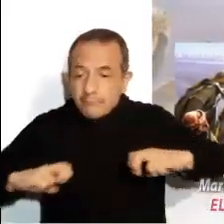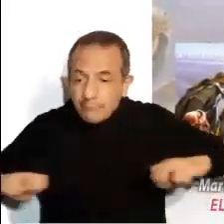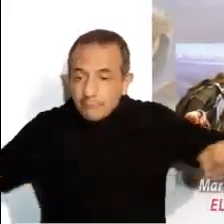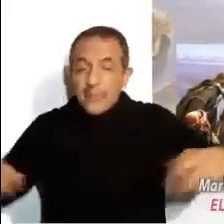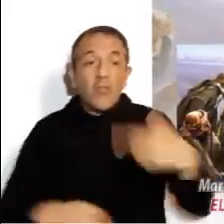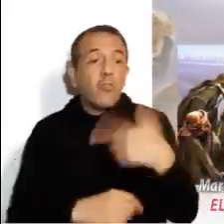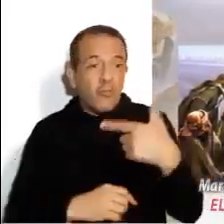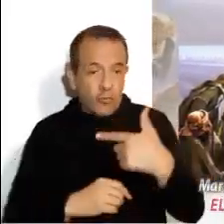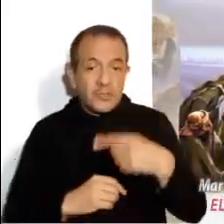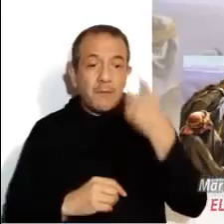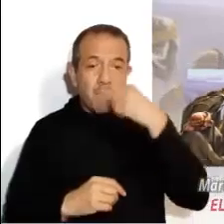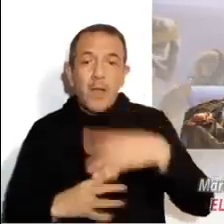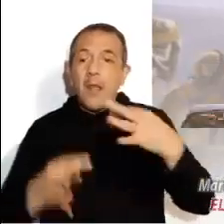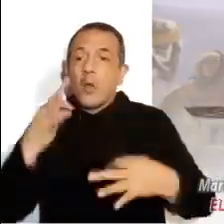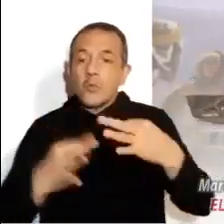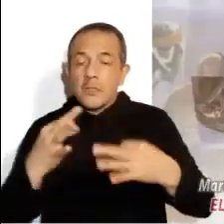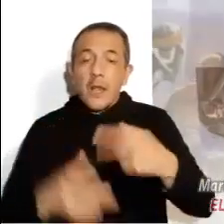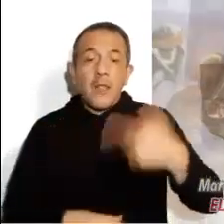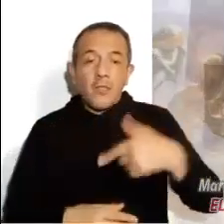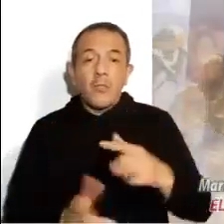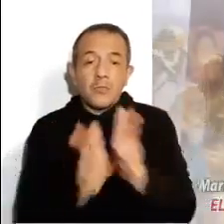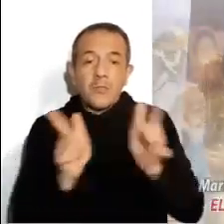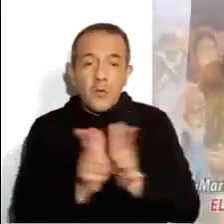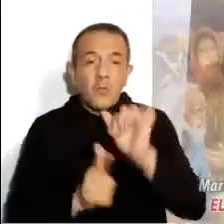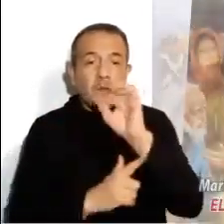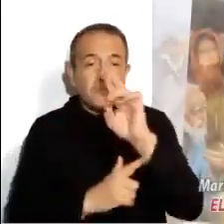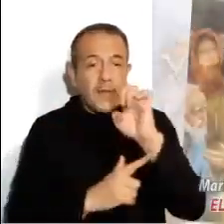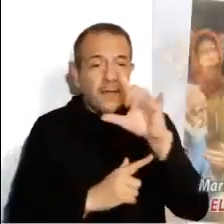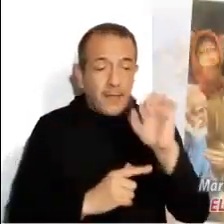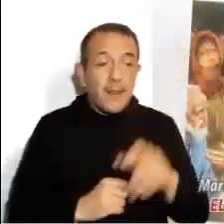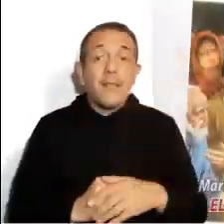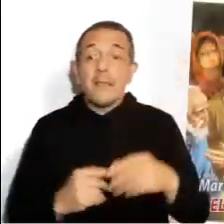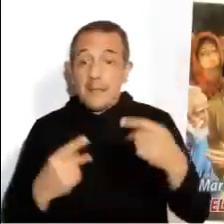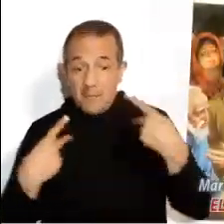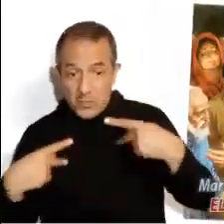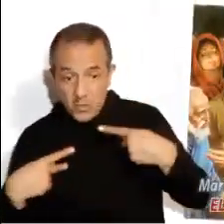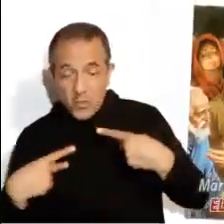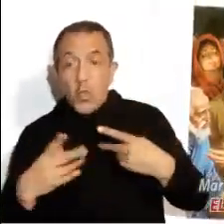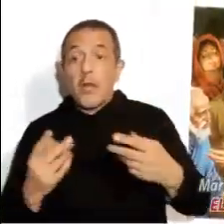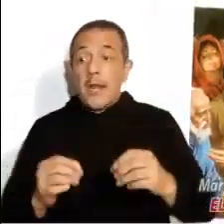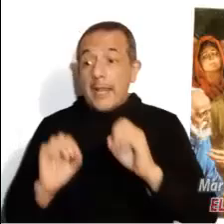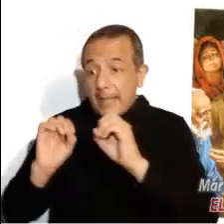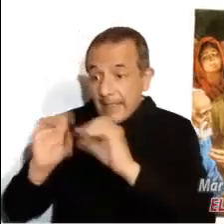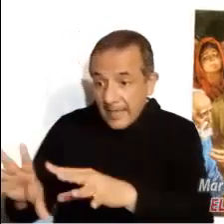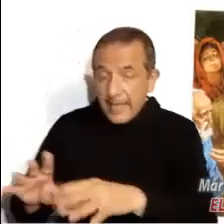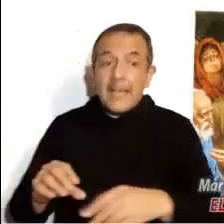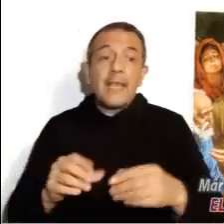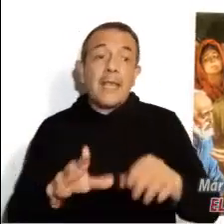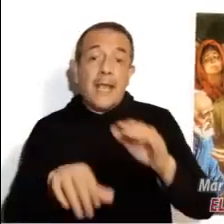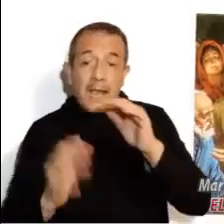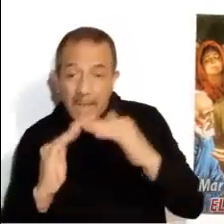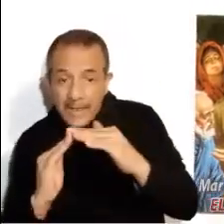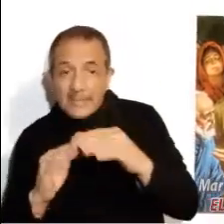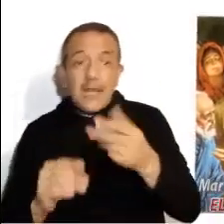también en doce tronos para juzgar a las doce tribus de Israel. Y todo aquel que por mí haya dejado casa, o